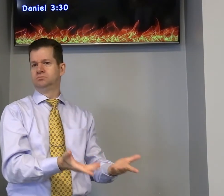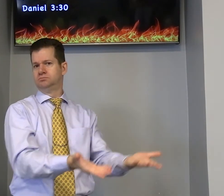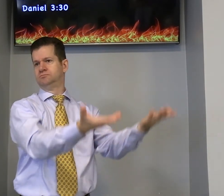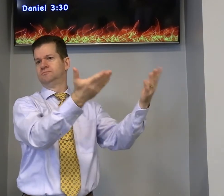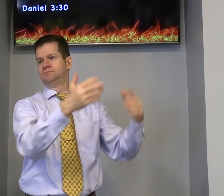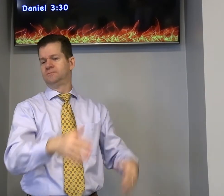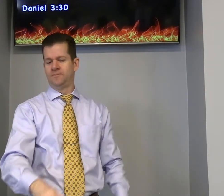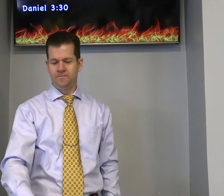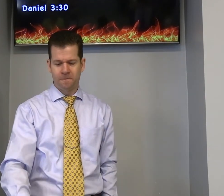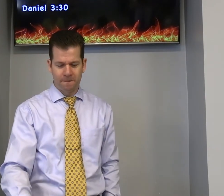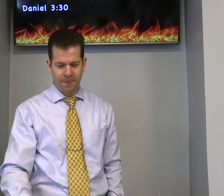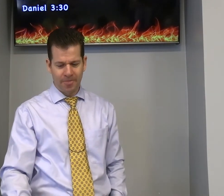sucesso